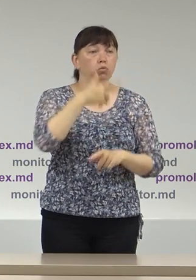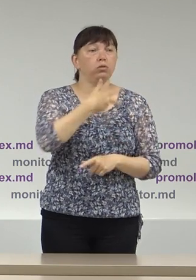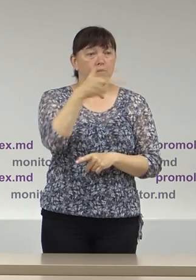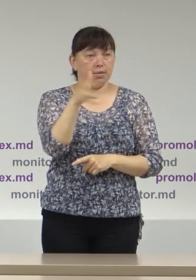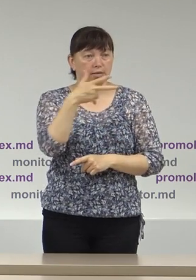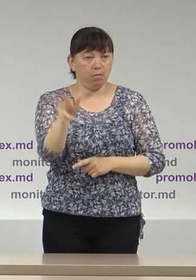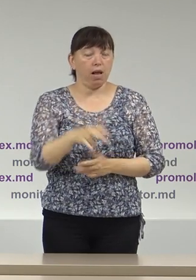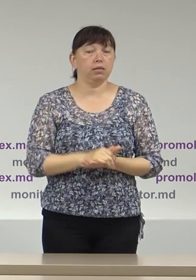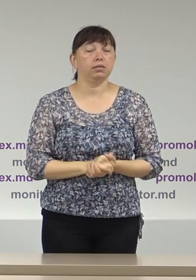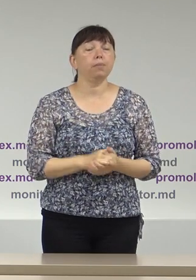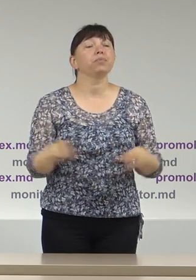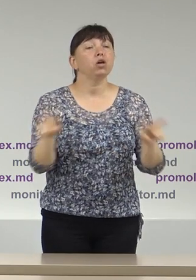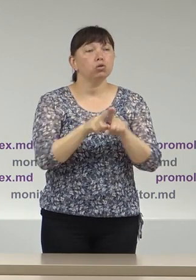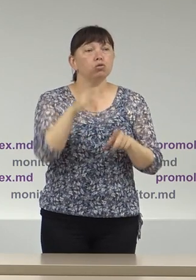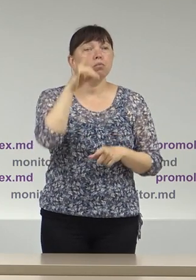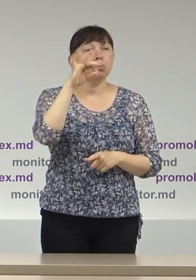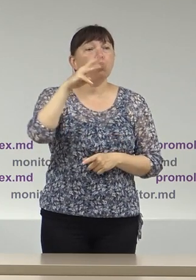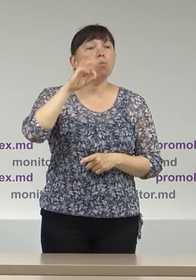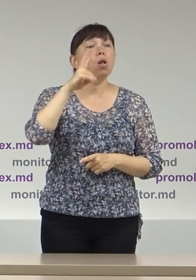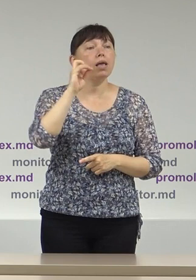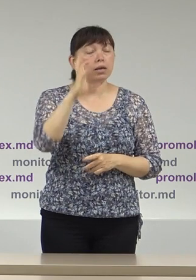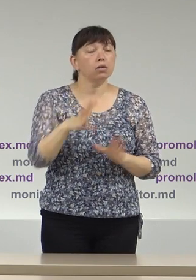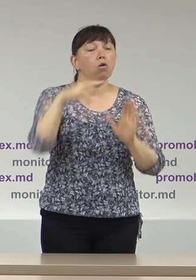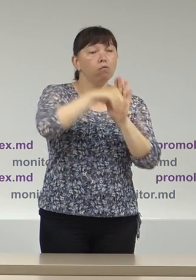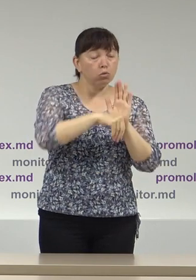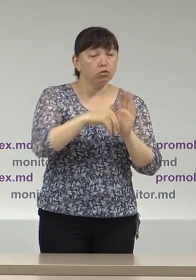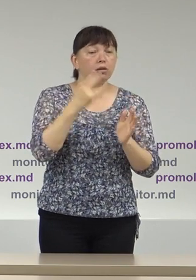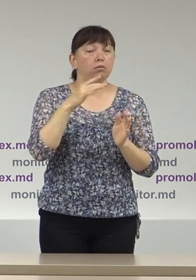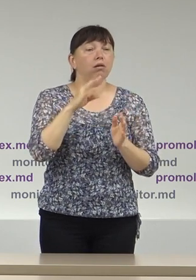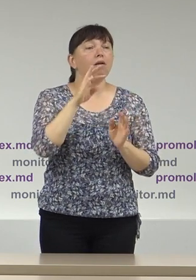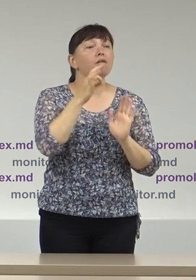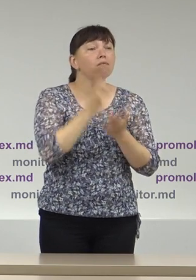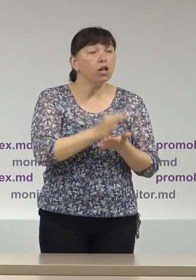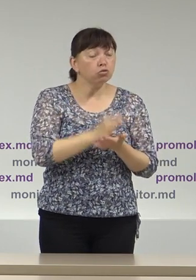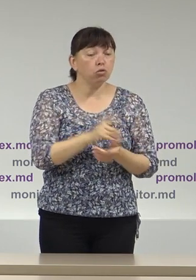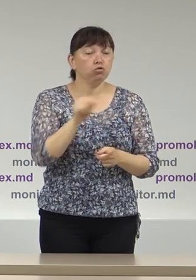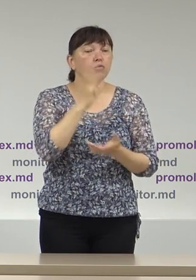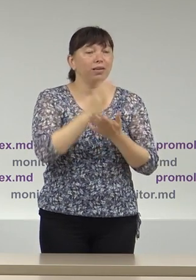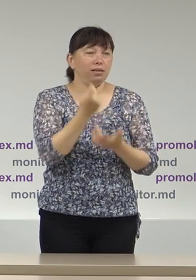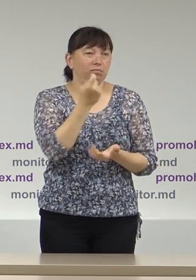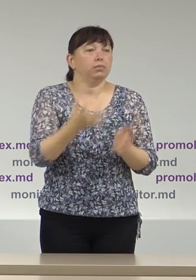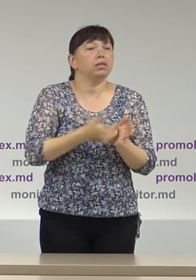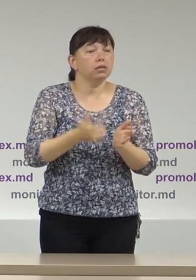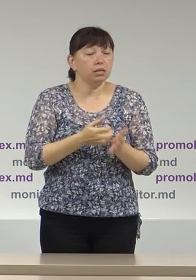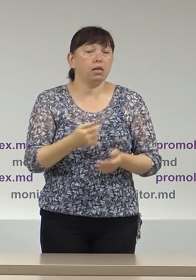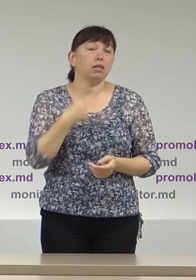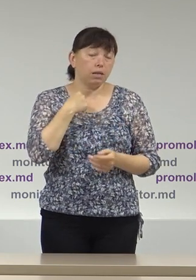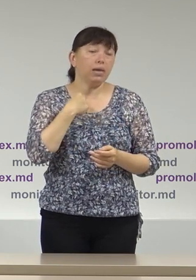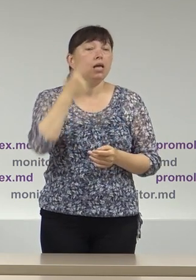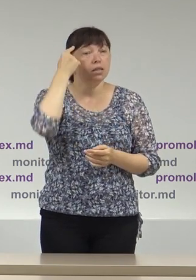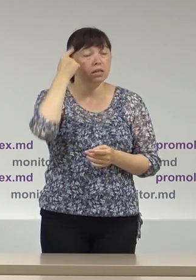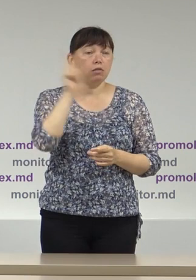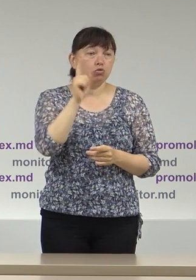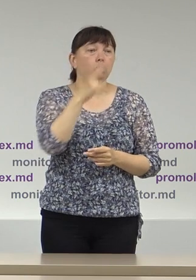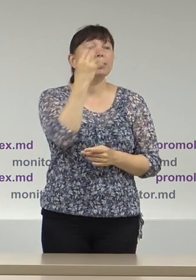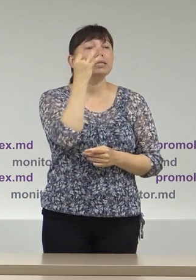Totodată, Promolex se amintește în raport și de o lacună pe care sperăm Comisia Electorală Centrală să o